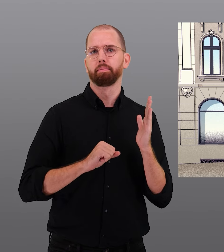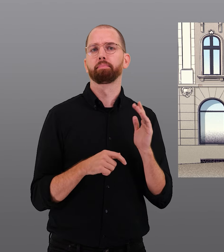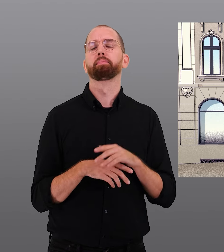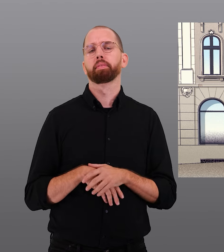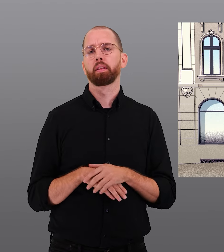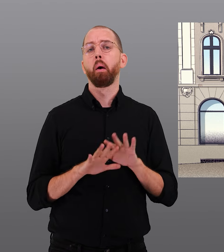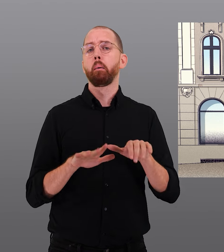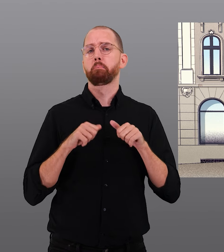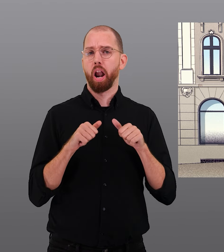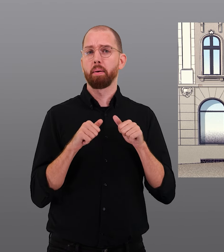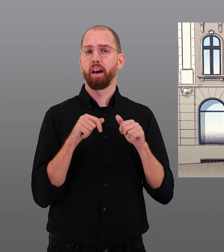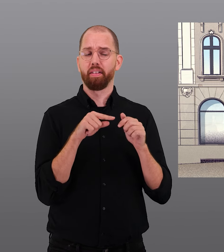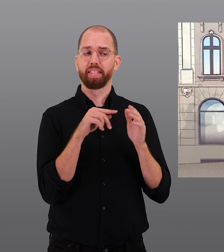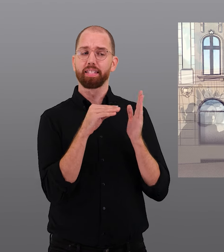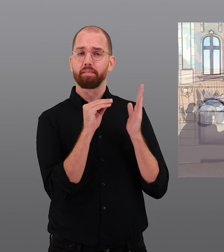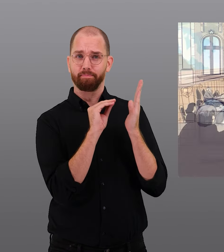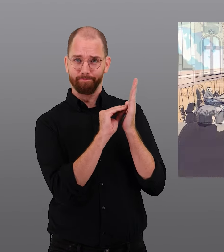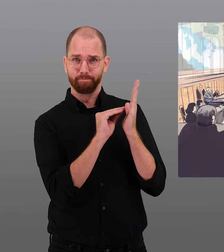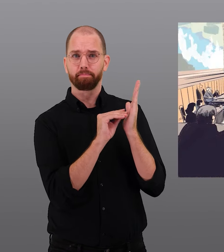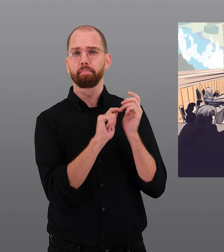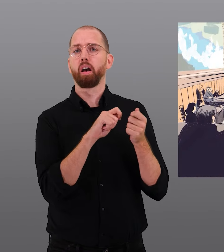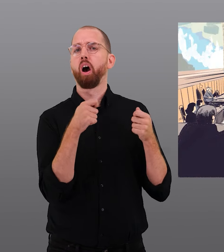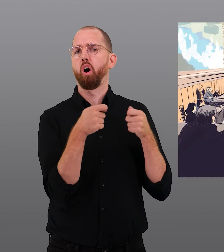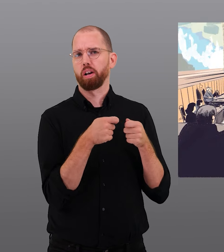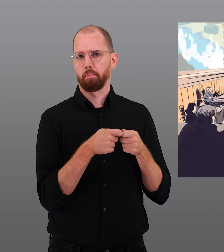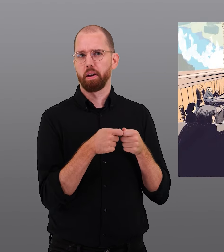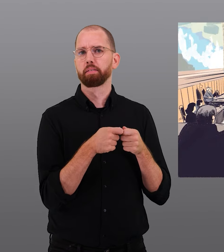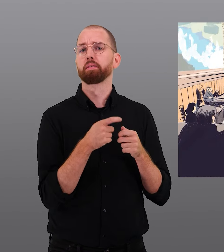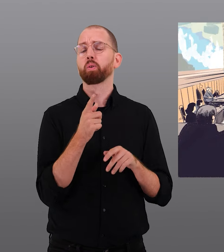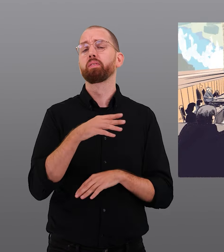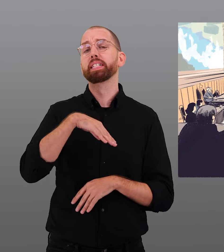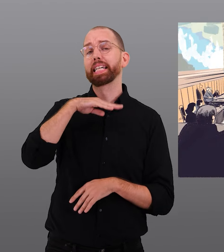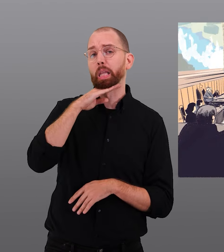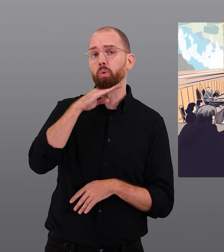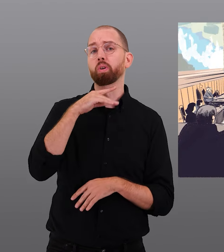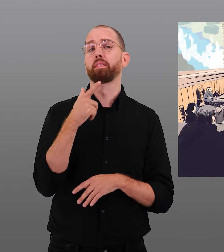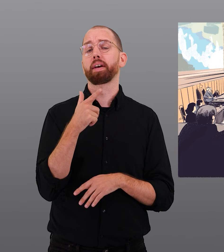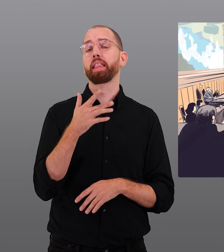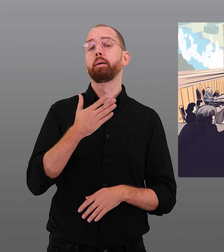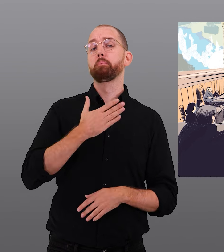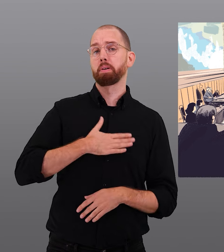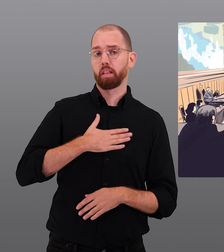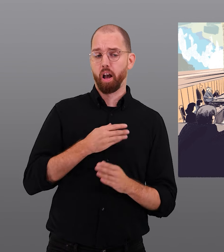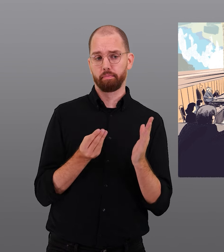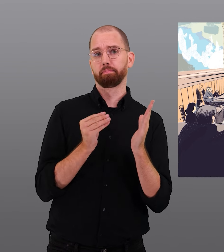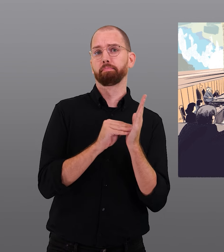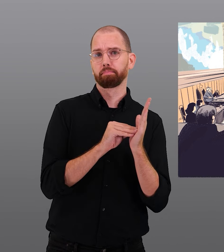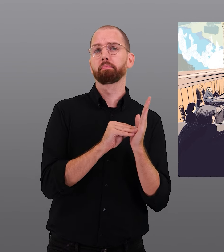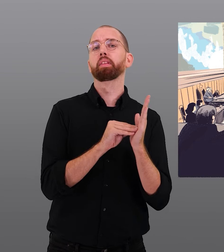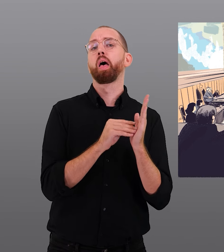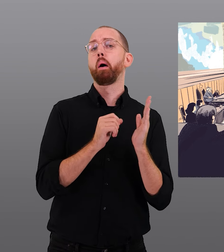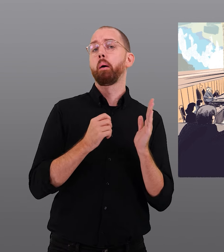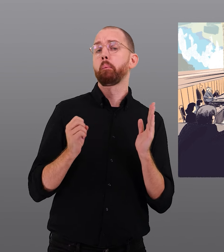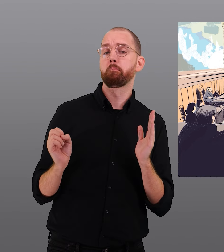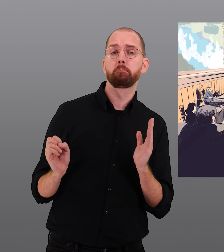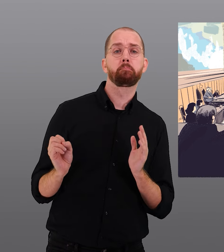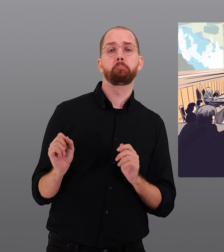dringend ist. Das Parlament hat diese Regelung angepasst. Künftig soll es reichen, wenn der Eigenbedarf